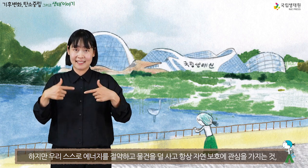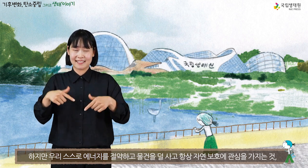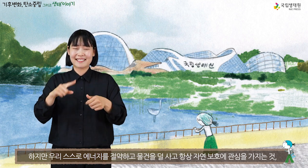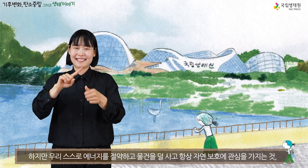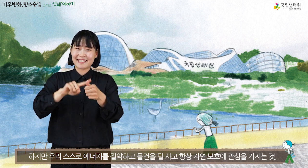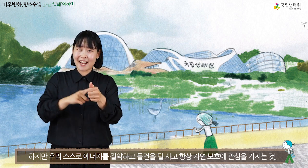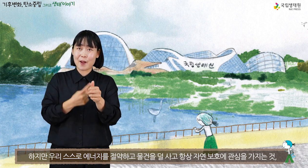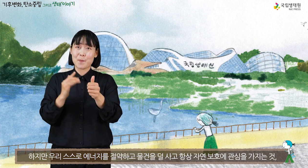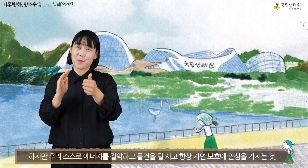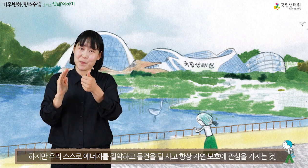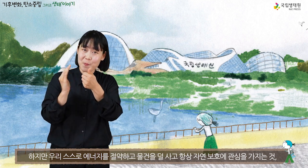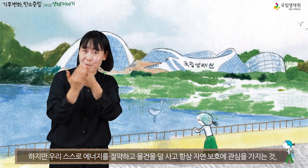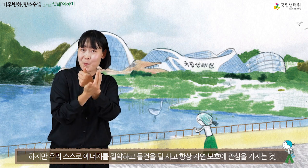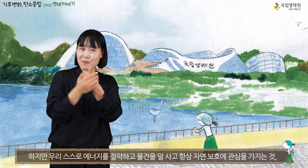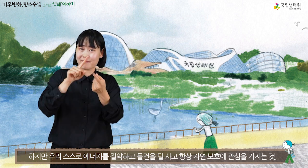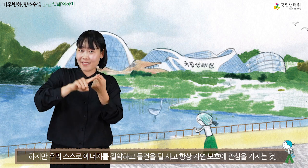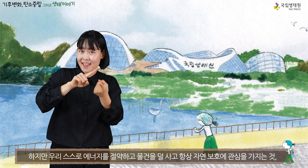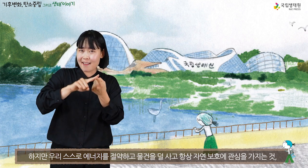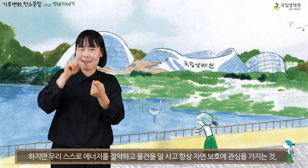관심을 가지는 것